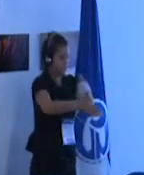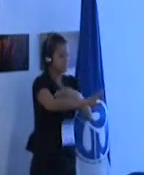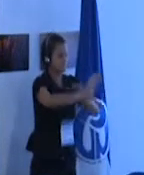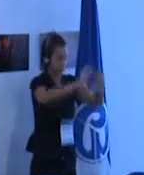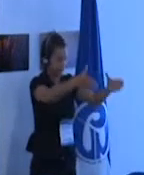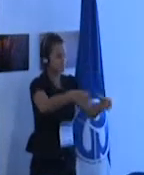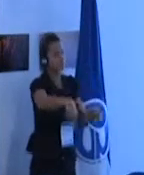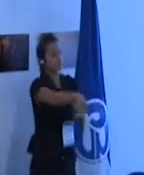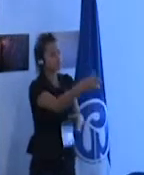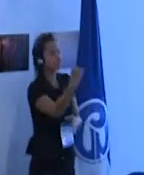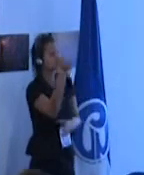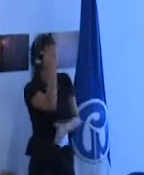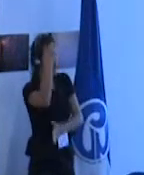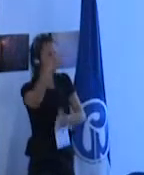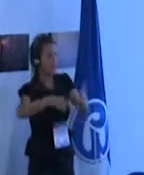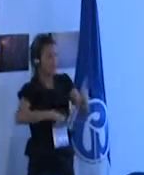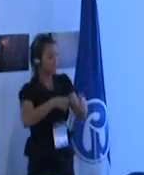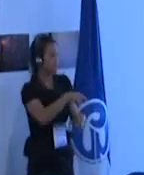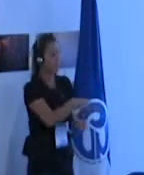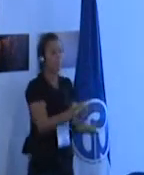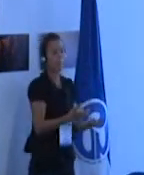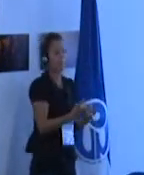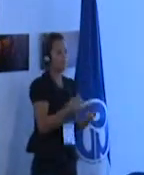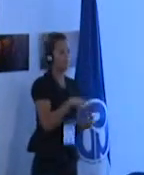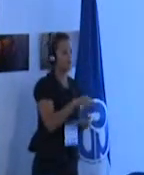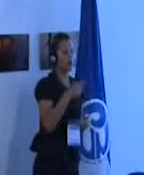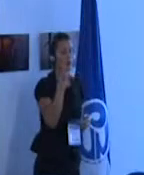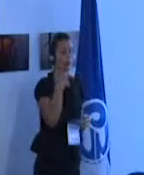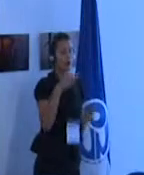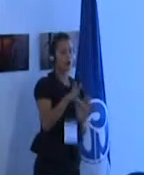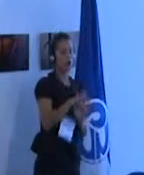niños que saben leer haciendo como si supiera leer